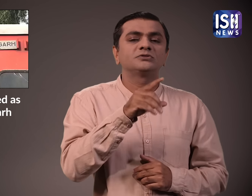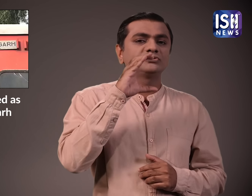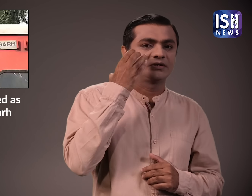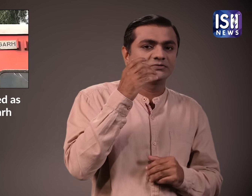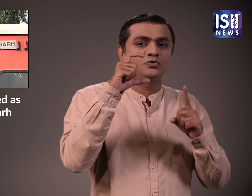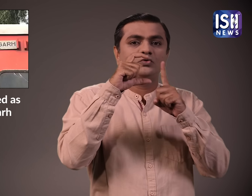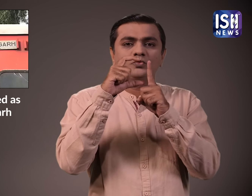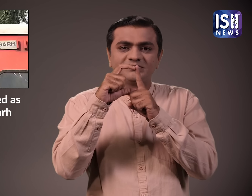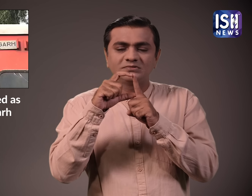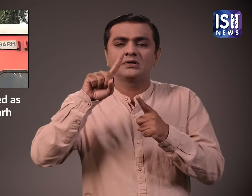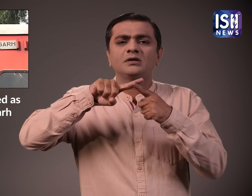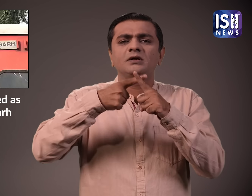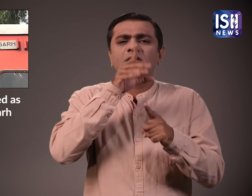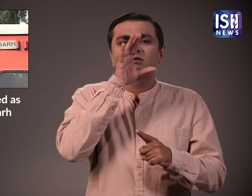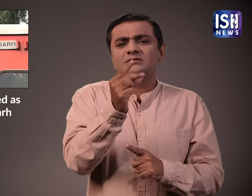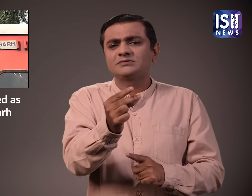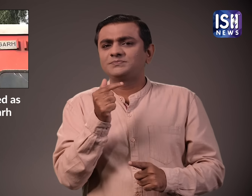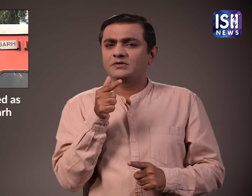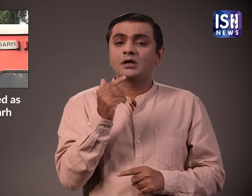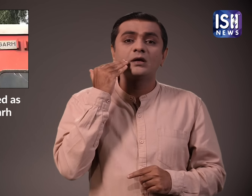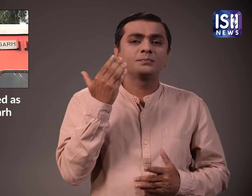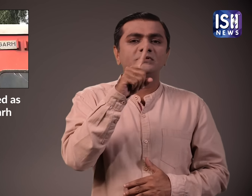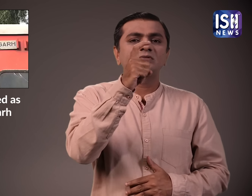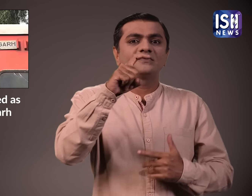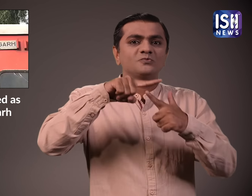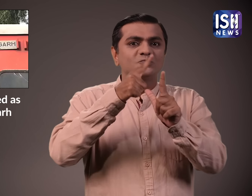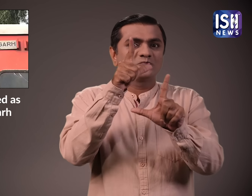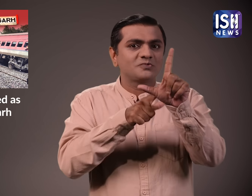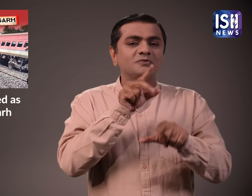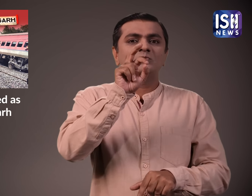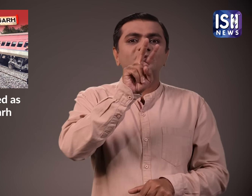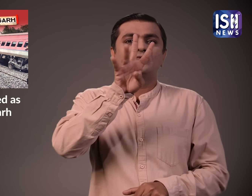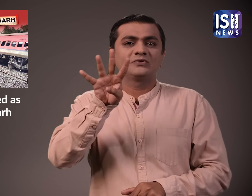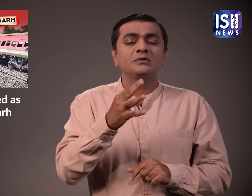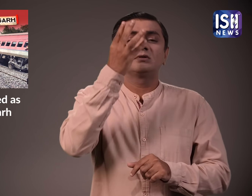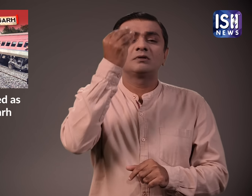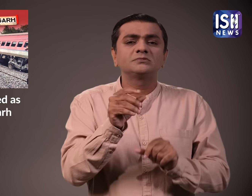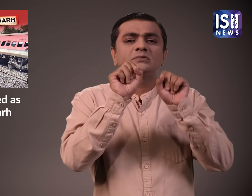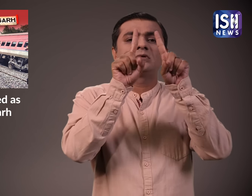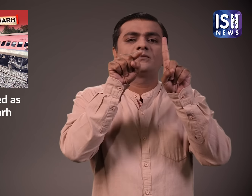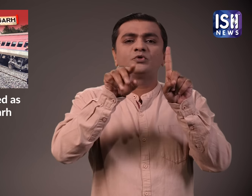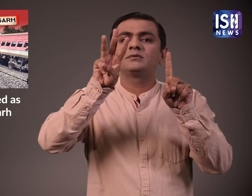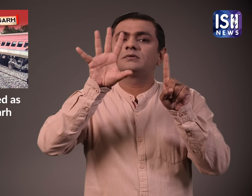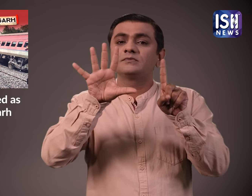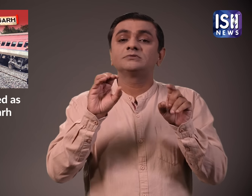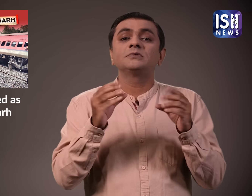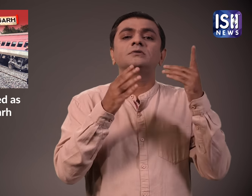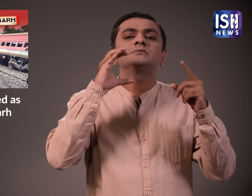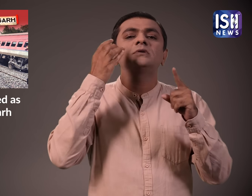दिब्रुगड एक्सप्रेस है ट्रेन 17 जुलाई को रात 11 बच कर 35 मिनिट पर रवाना हुई इसकी